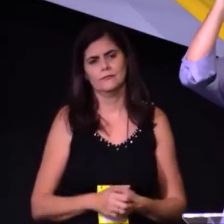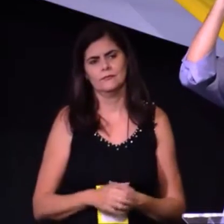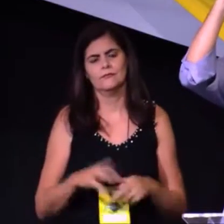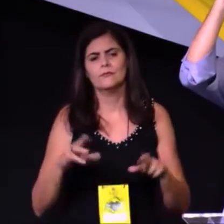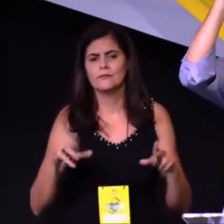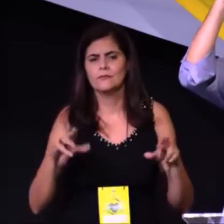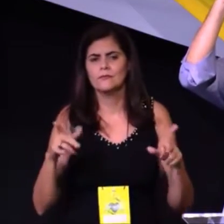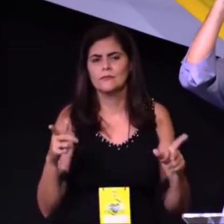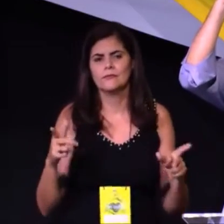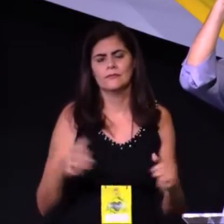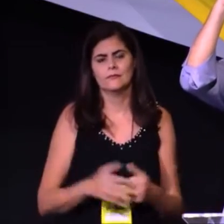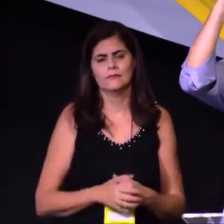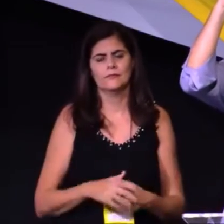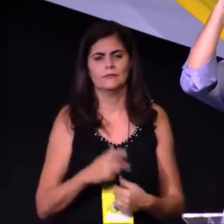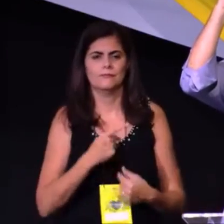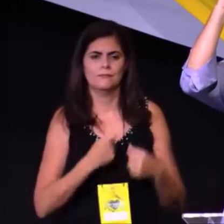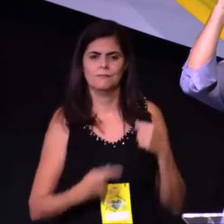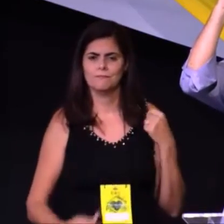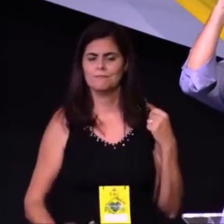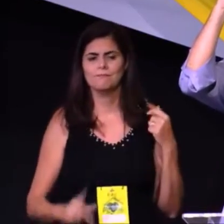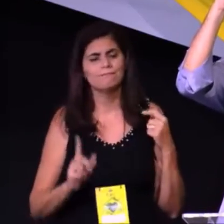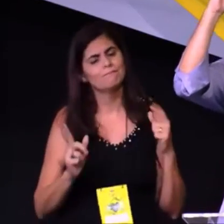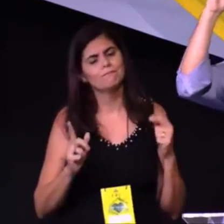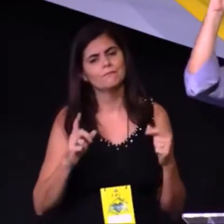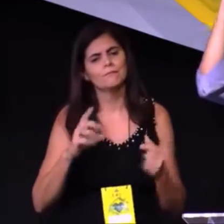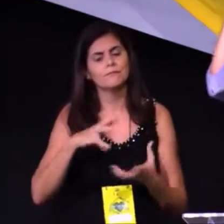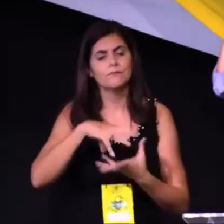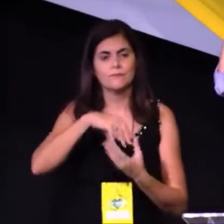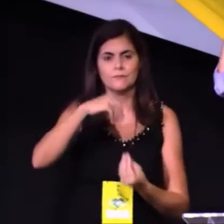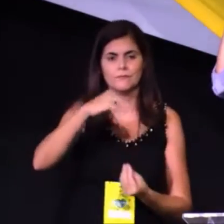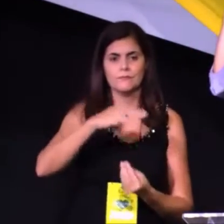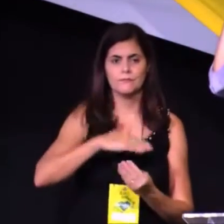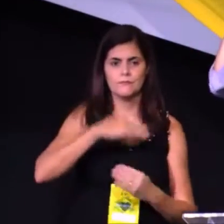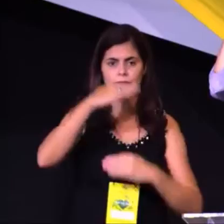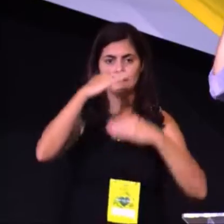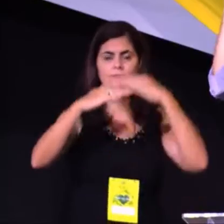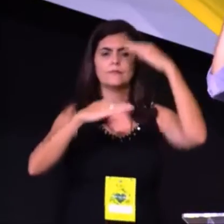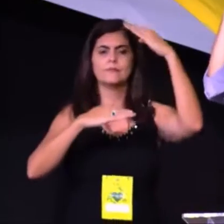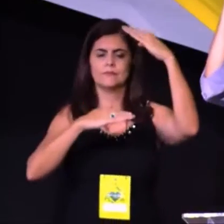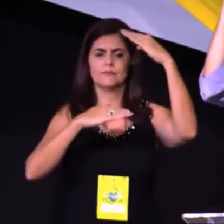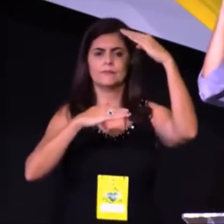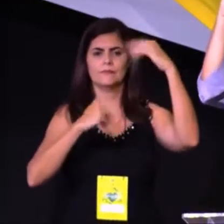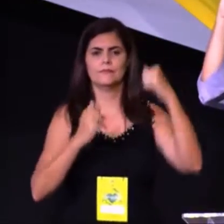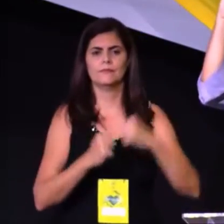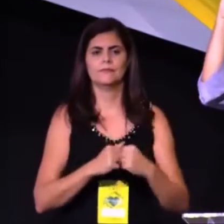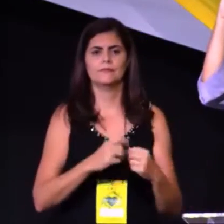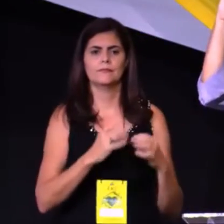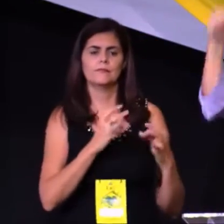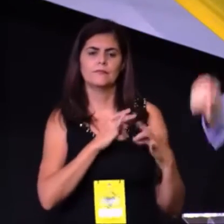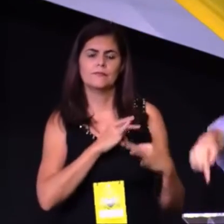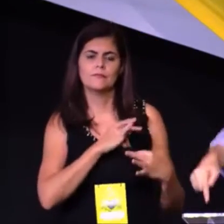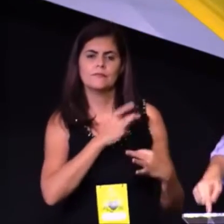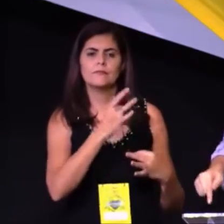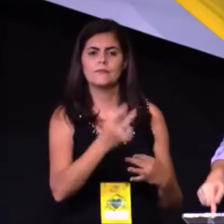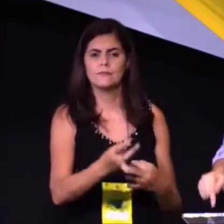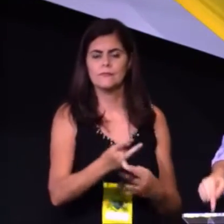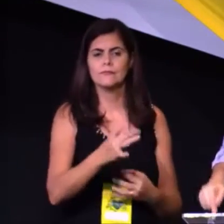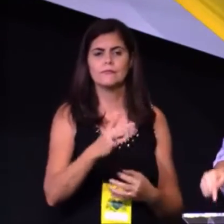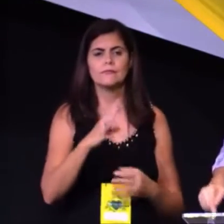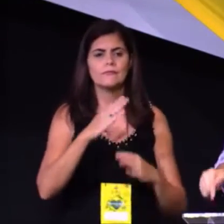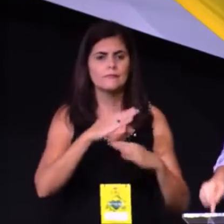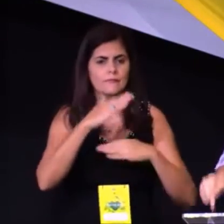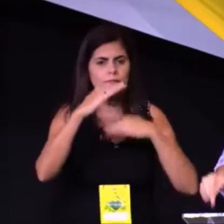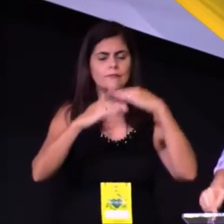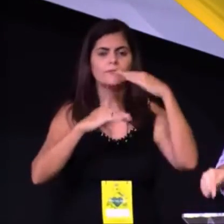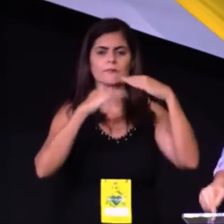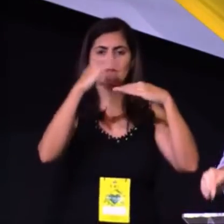O espiritismo está acima disso, a caridade está muito acima disso e o projeto de